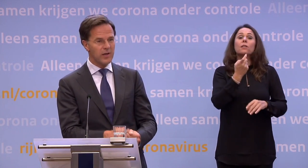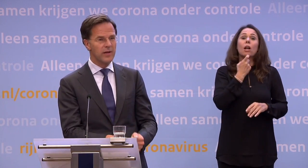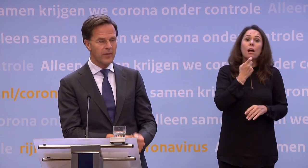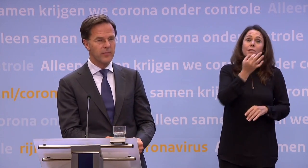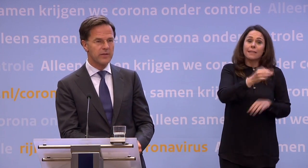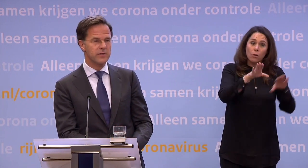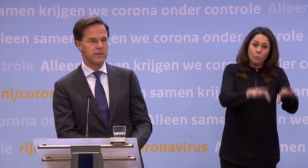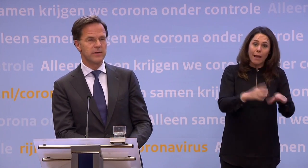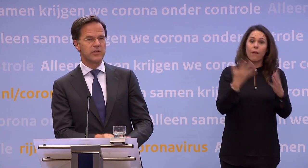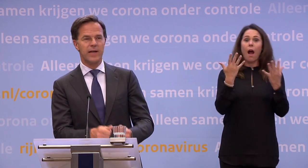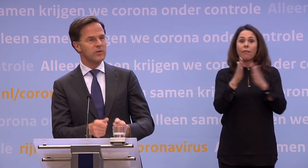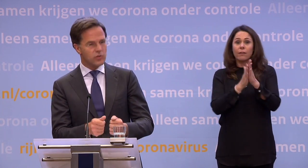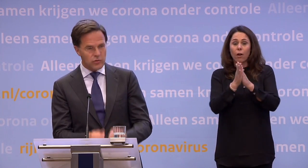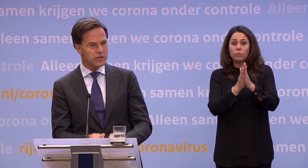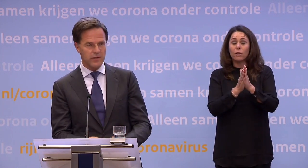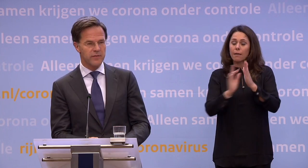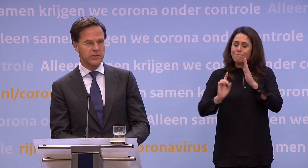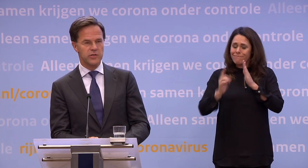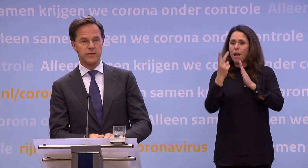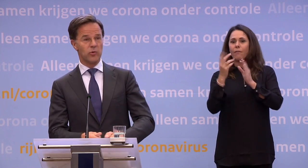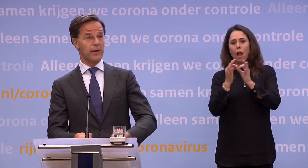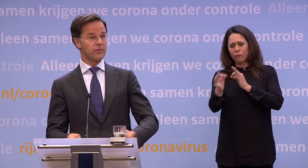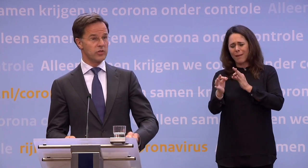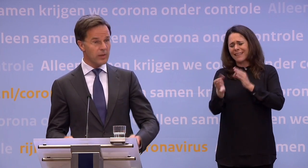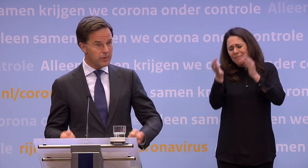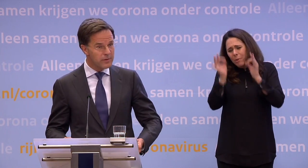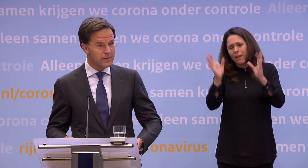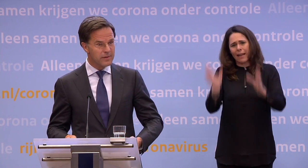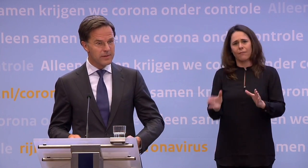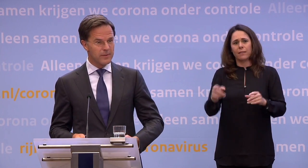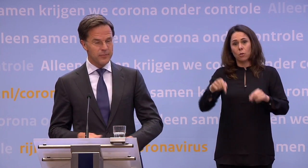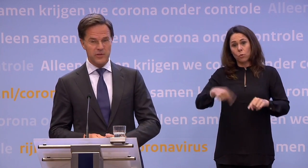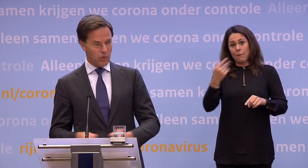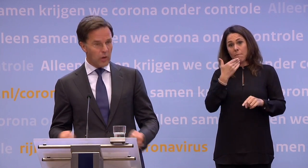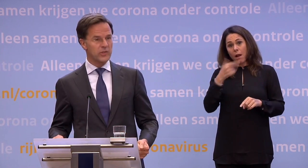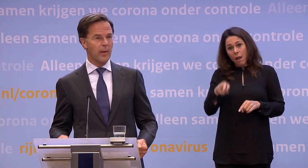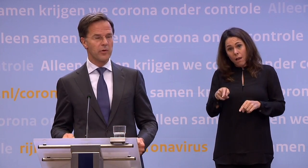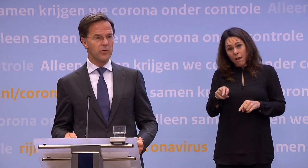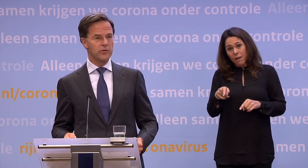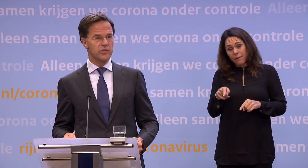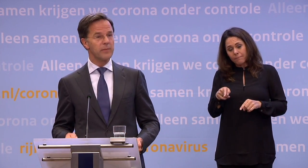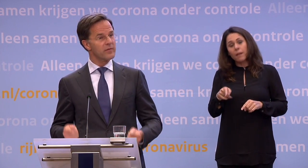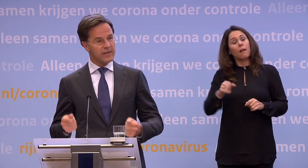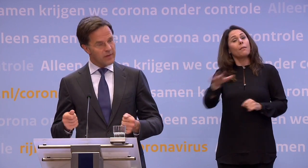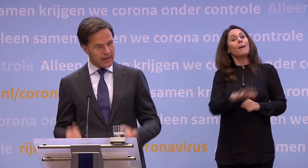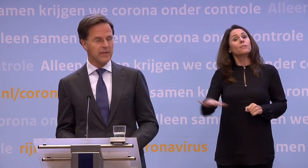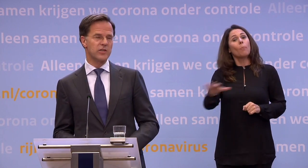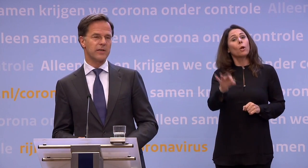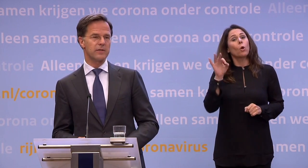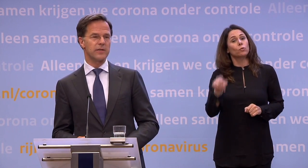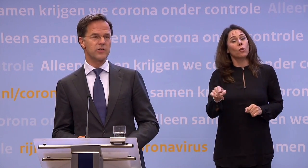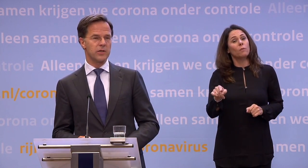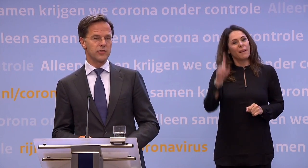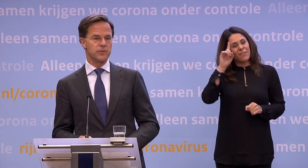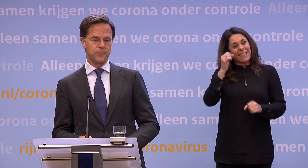voor al die anderhalve meter zijn cruciaal geweest. En als we daar nu op gaan verslappen, dat kan ook een maatschappelijke keuze zijn... ...maar dan weten we één ding